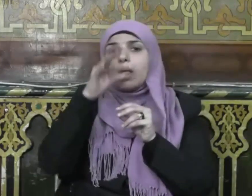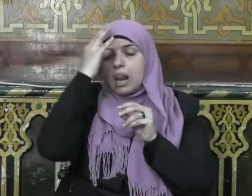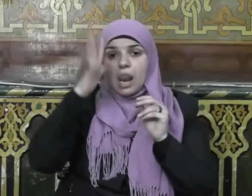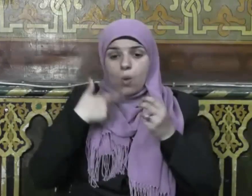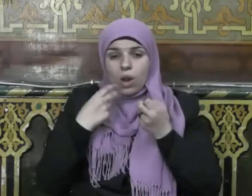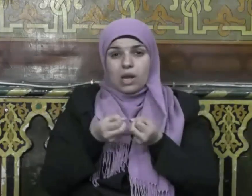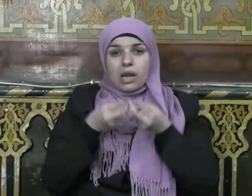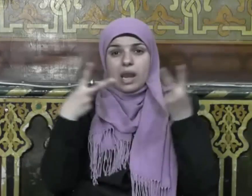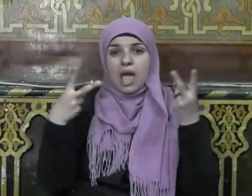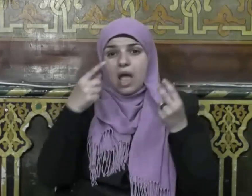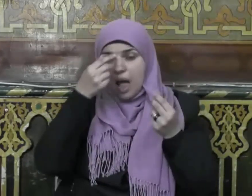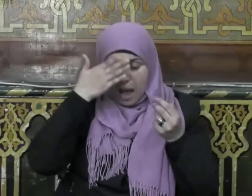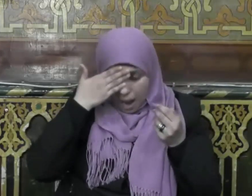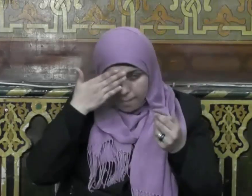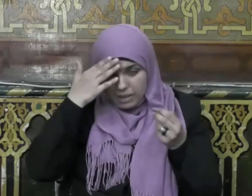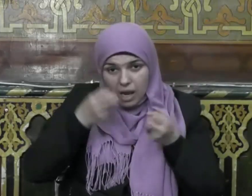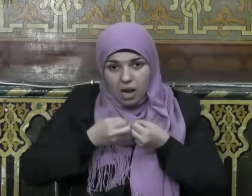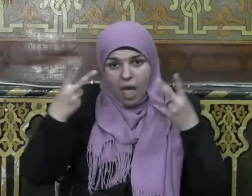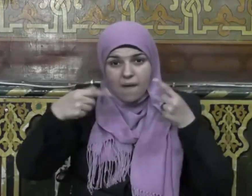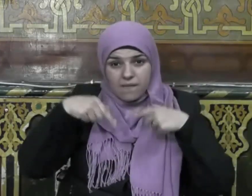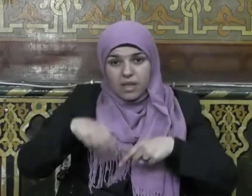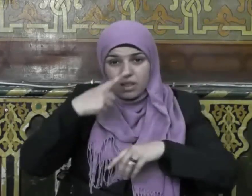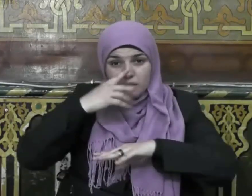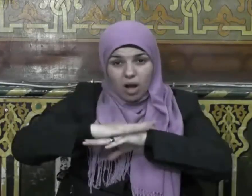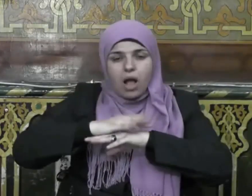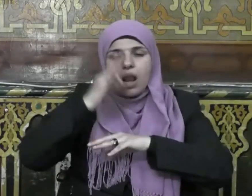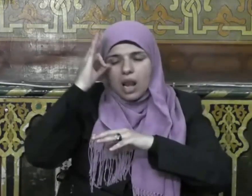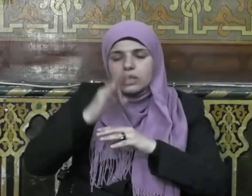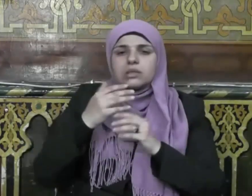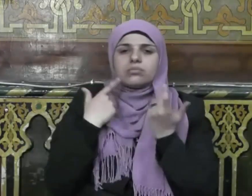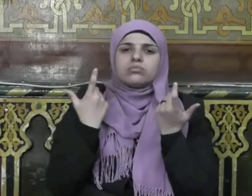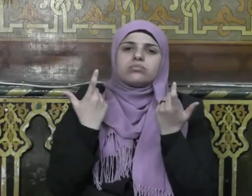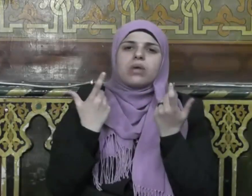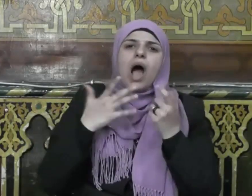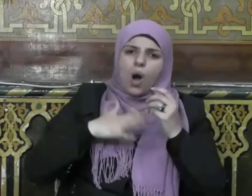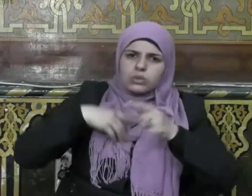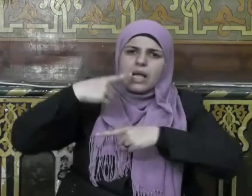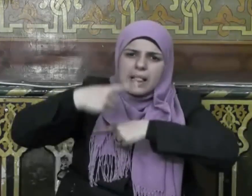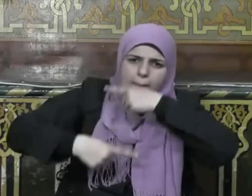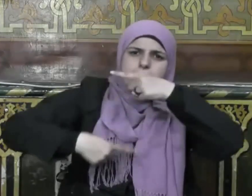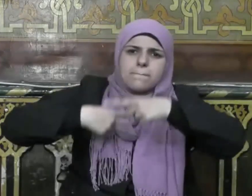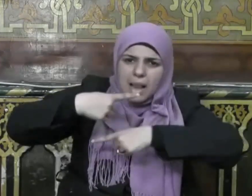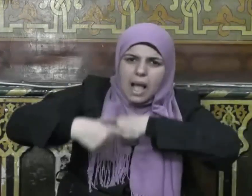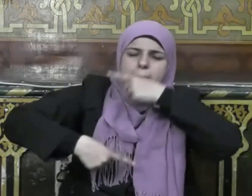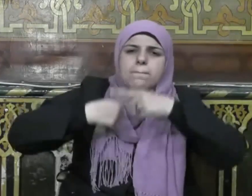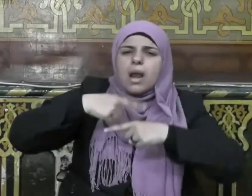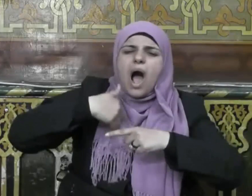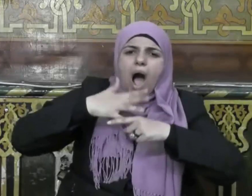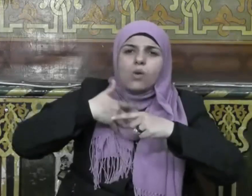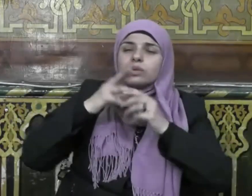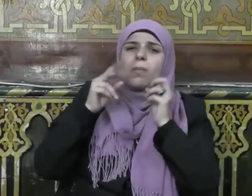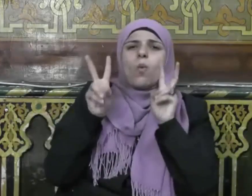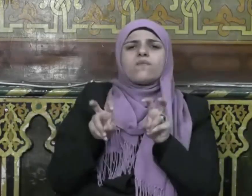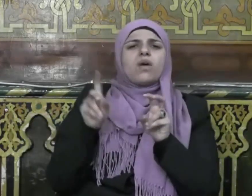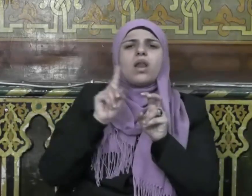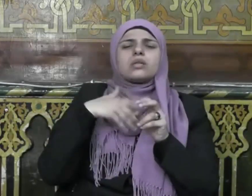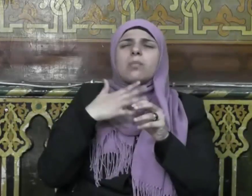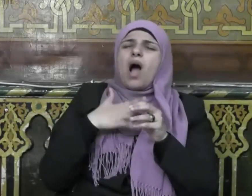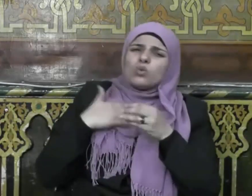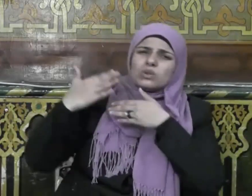انتهيت من عبادة وطاعة فتلبس بطاعة وعبادة أخرى قاصدا بها